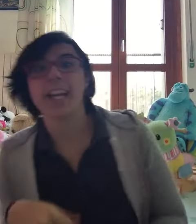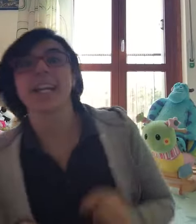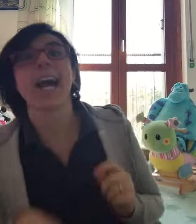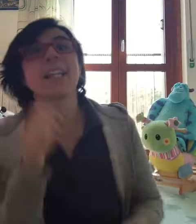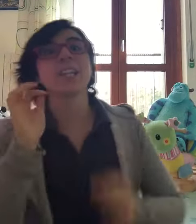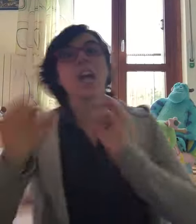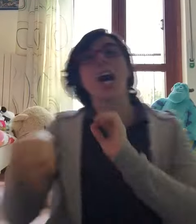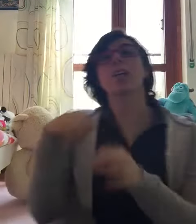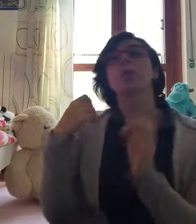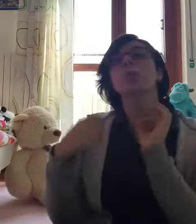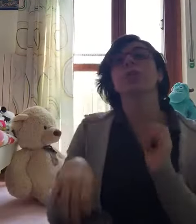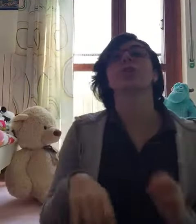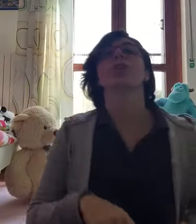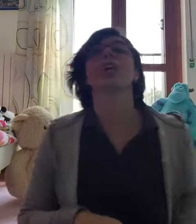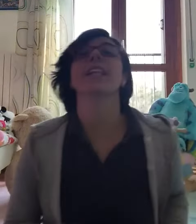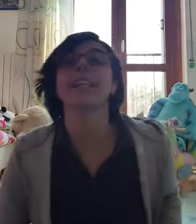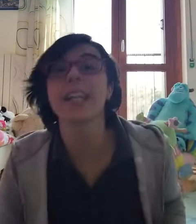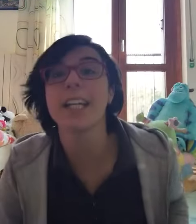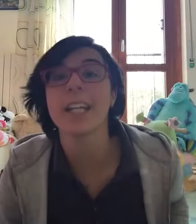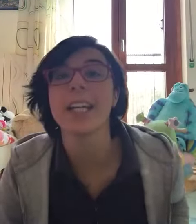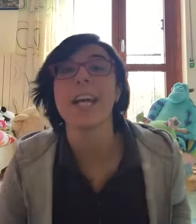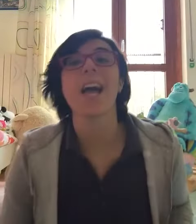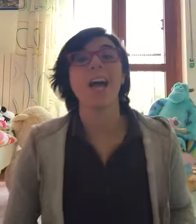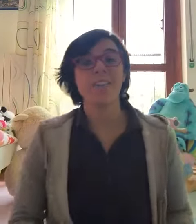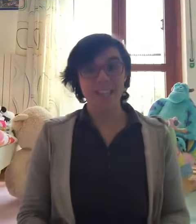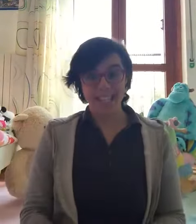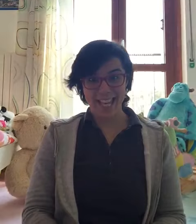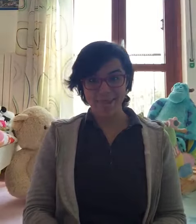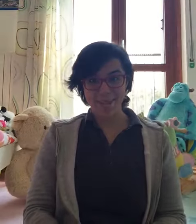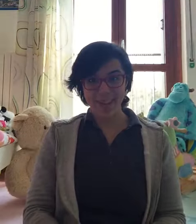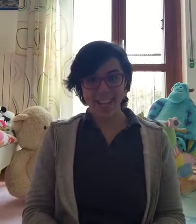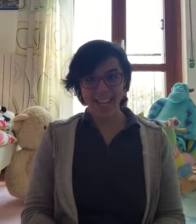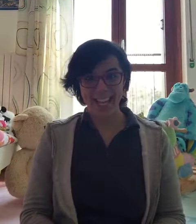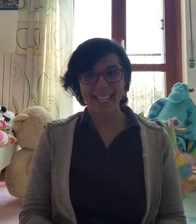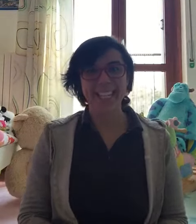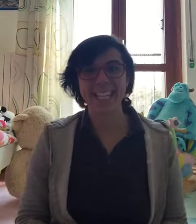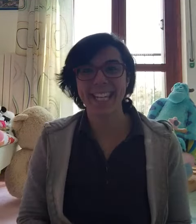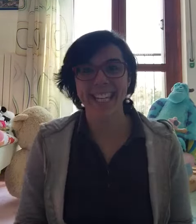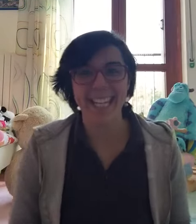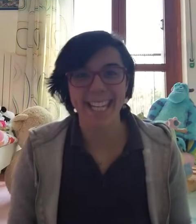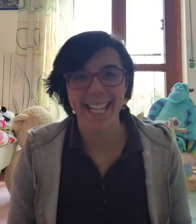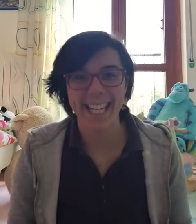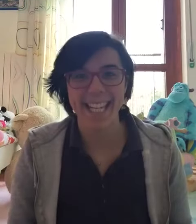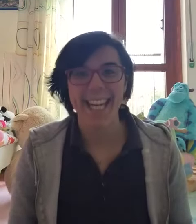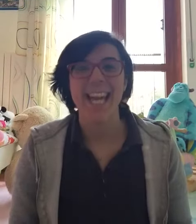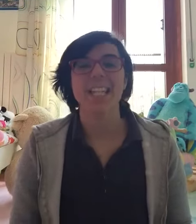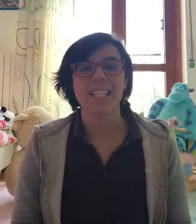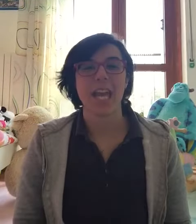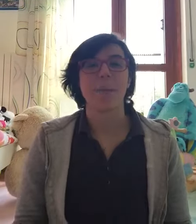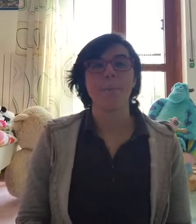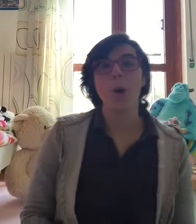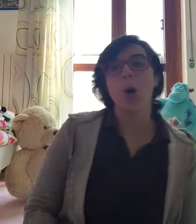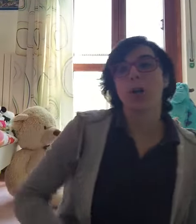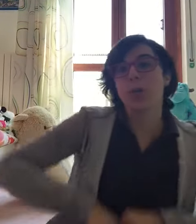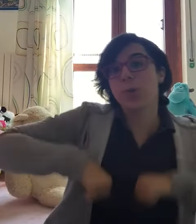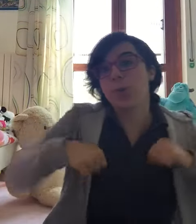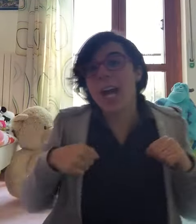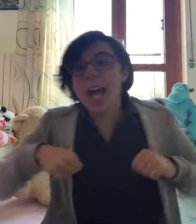canta tutto il dì e fa sempre chi-chi-ri-chi. C'è poi una